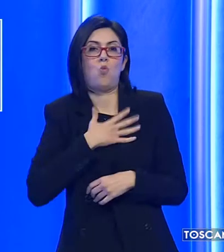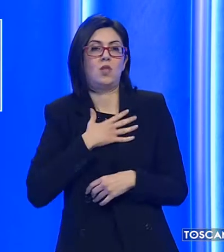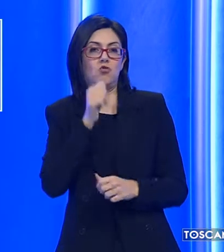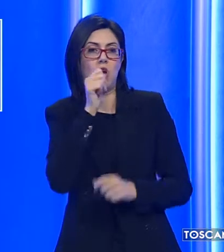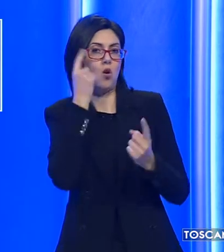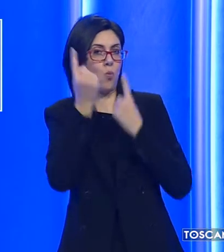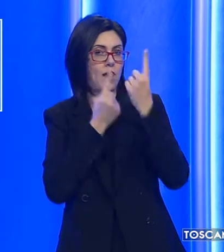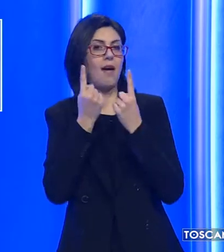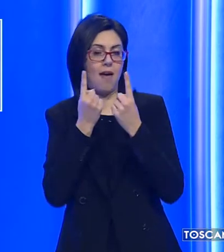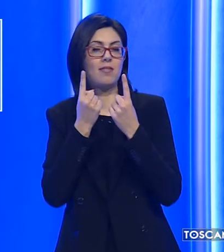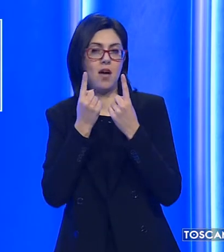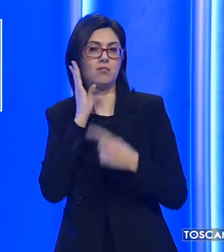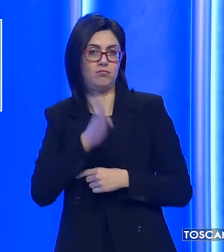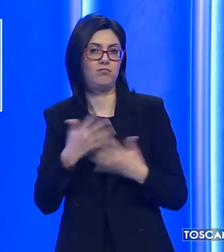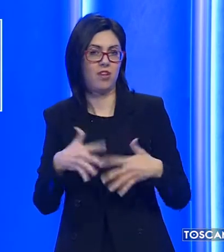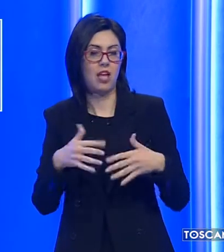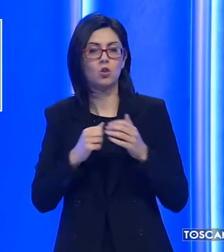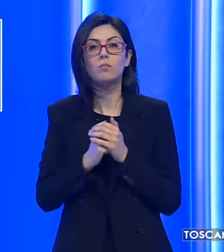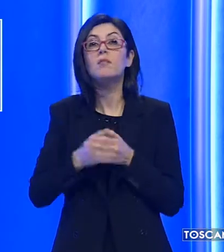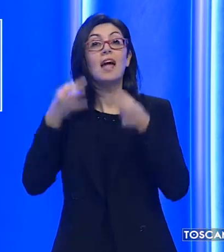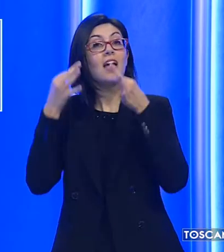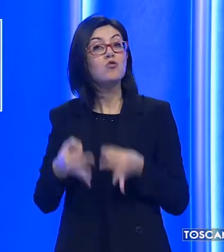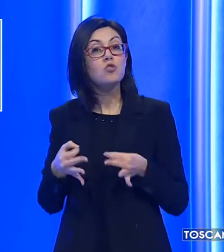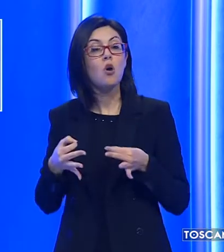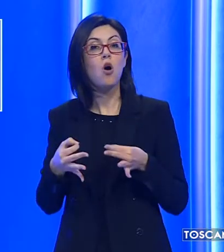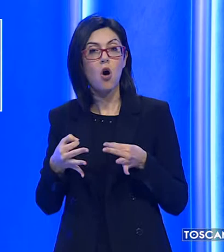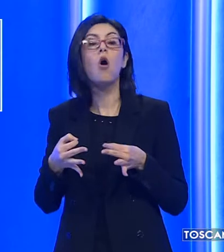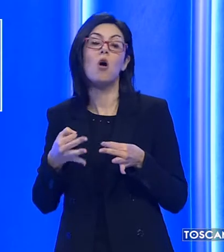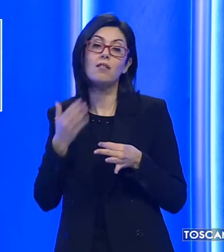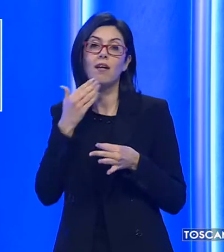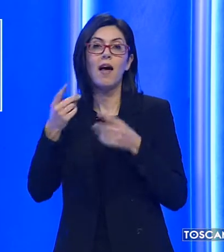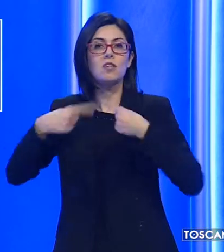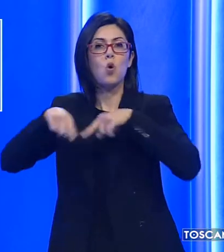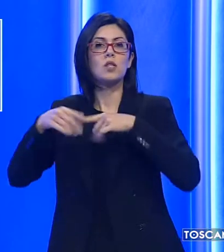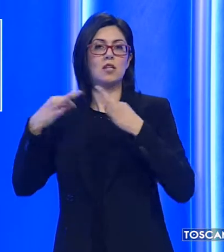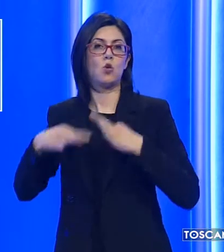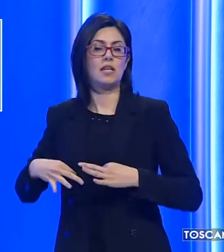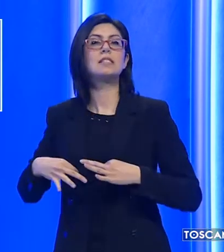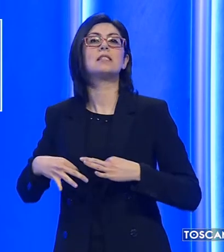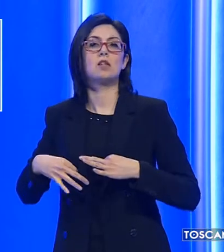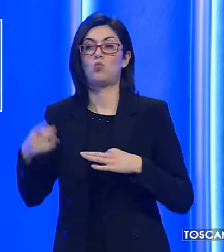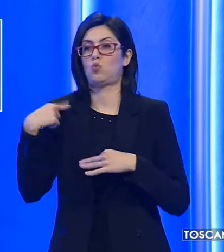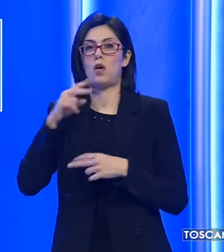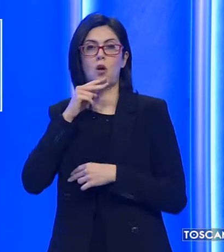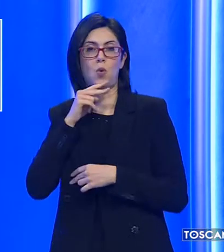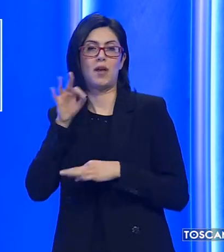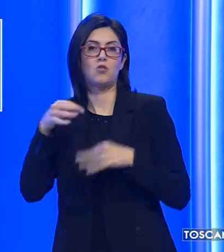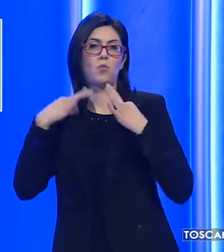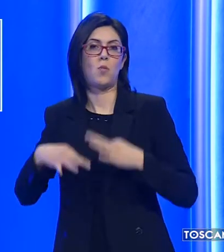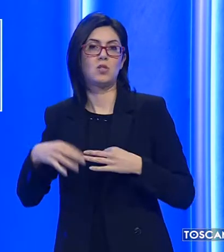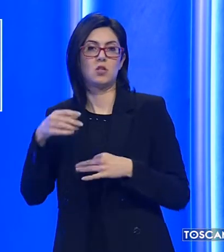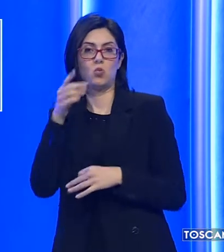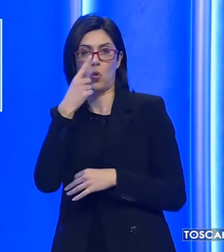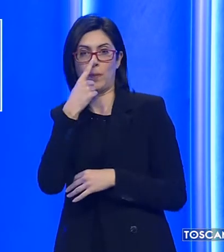ubriacata. La decisione arriva dopo il consiglio d'istituto che si è svolto ieri pomeriggio nell'istituto